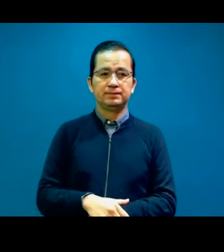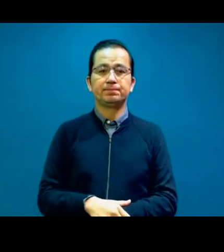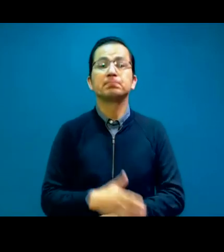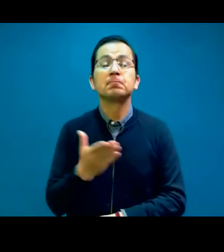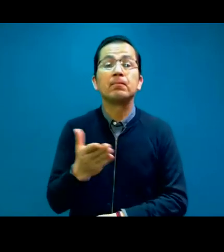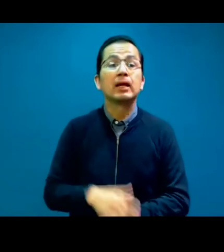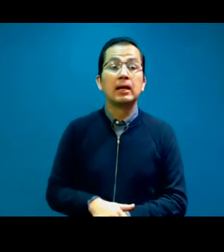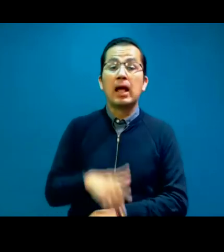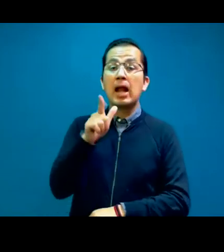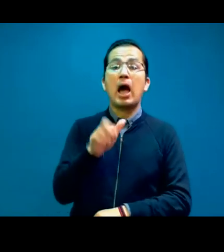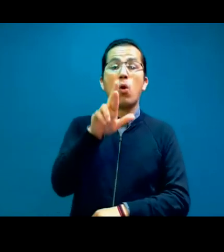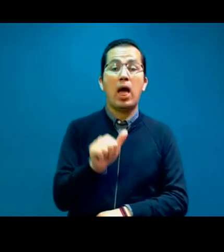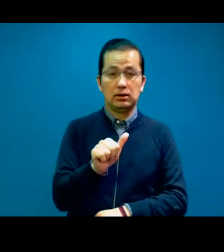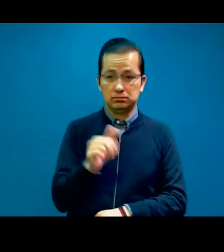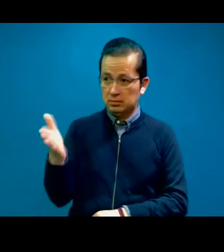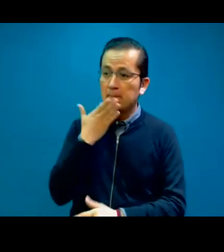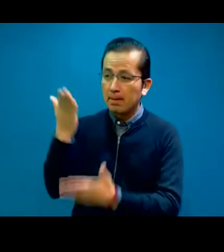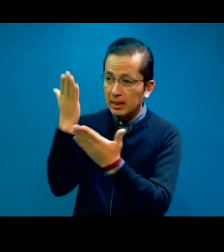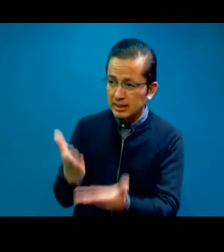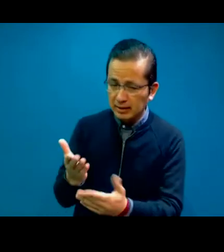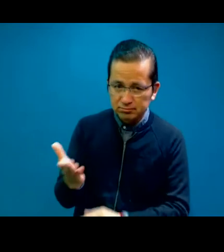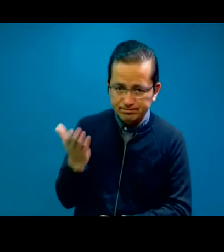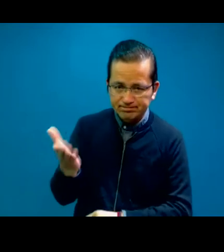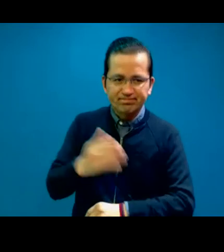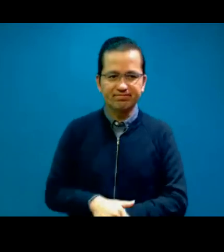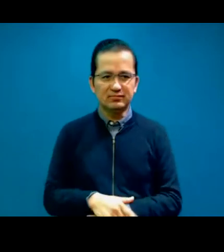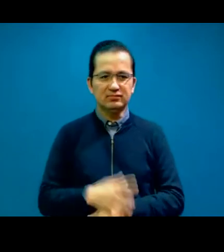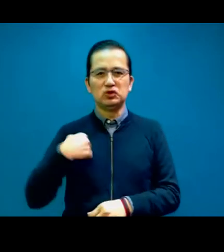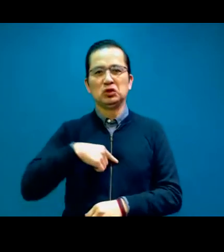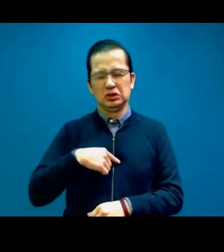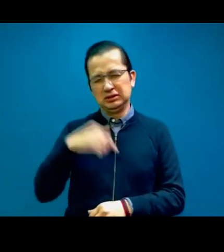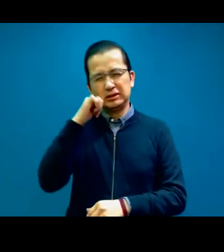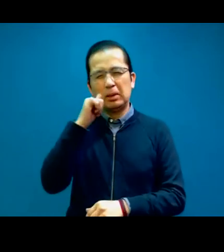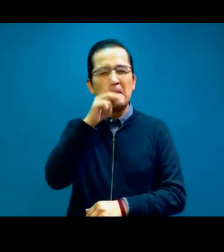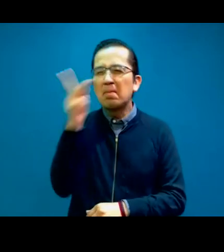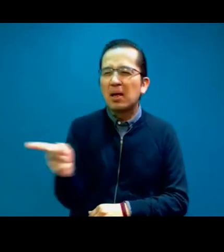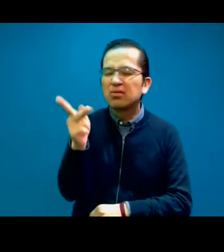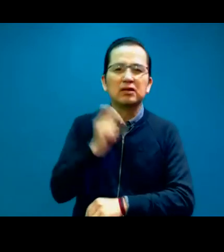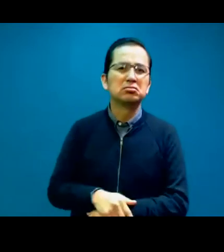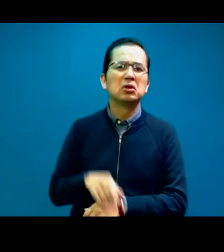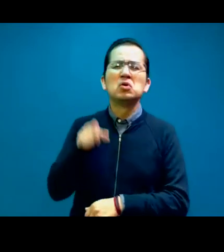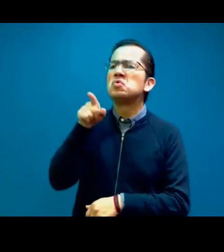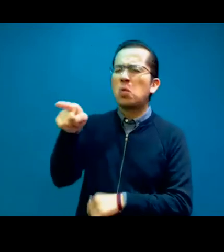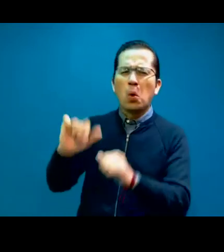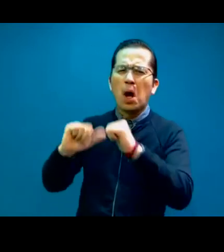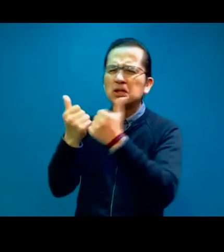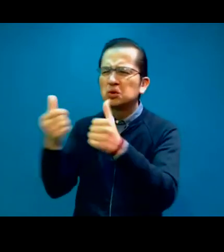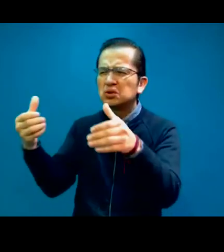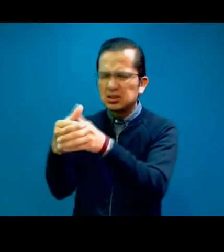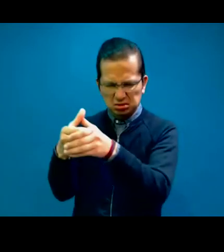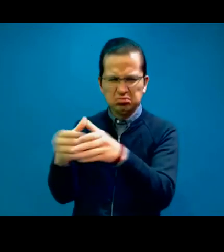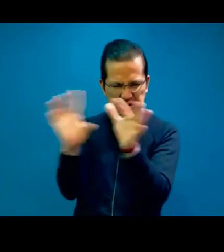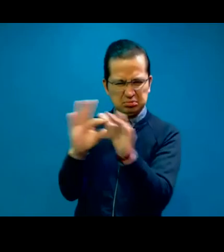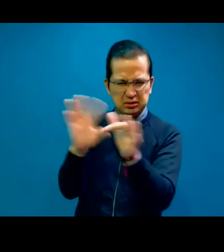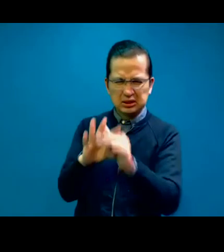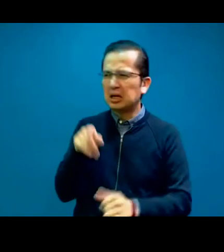Bienvenida, Laura, y la pregunta que le hacemos a todas las asociaciones es, platícanos de tu asociación, cuáles son los fines y qué quisieran que los